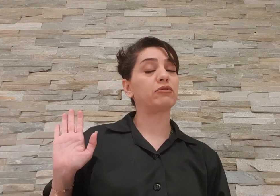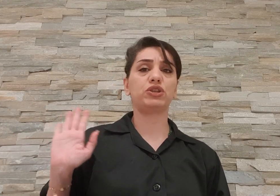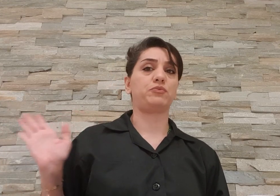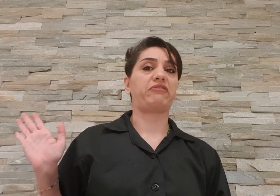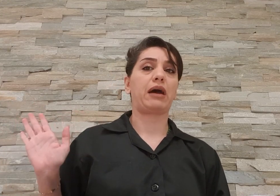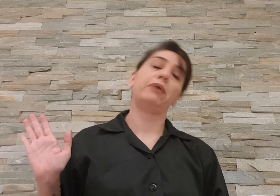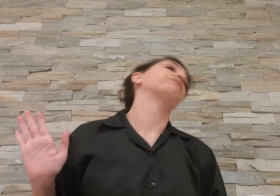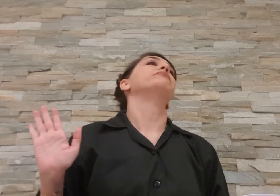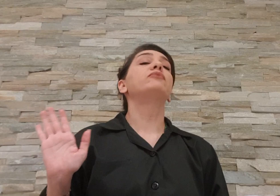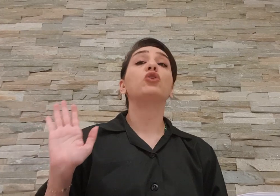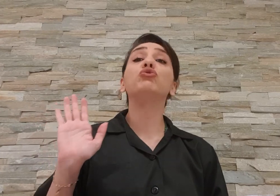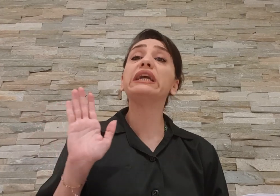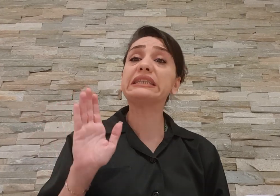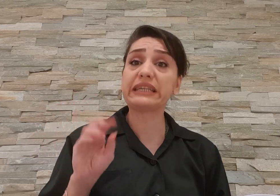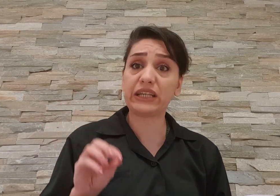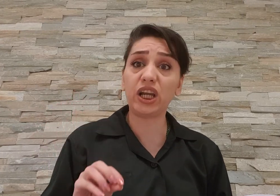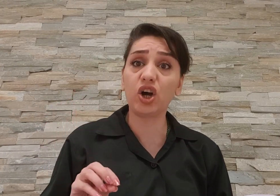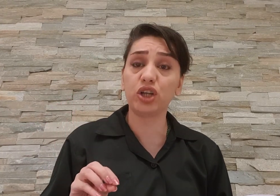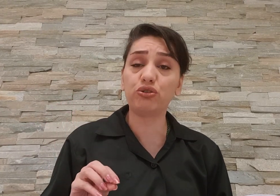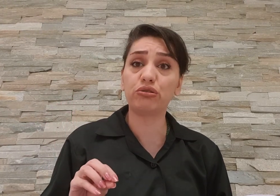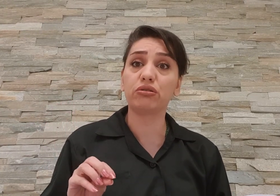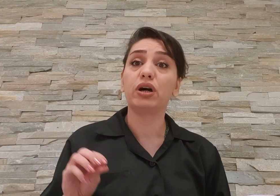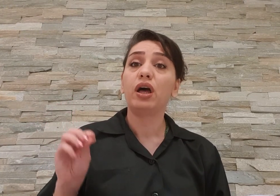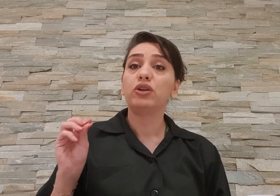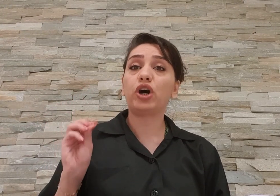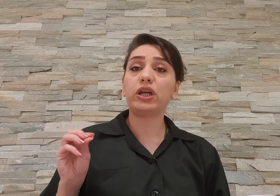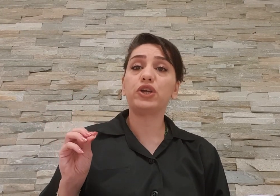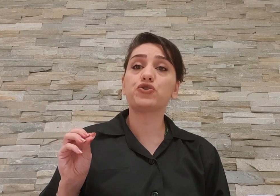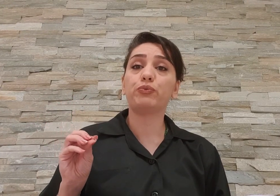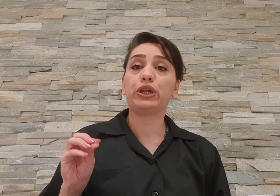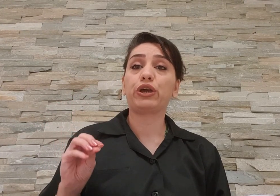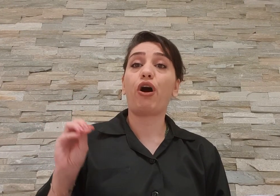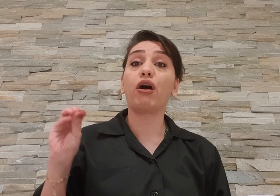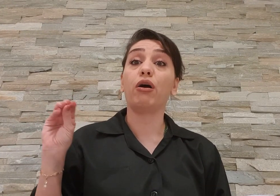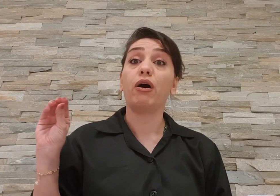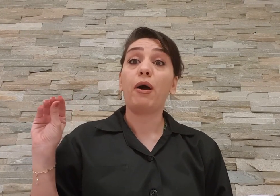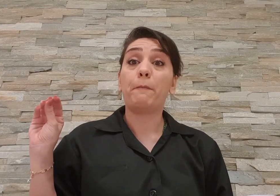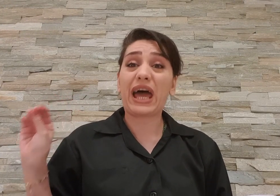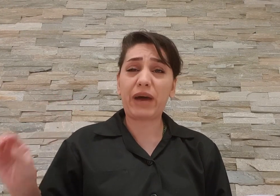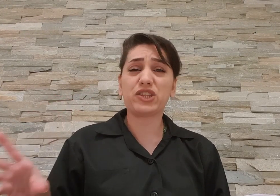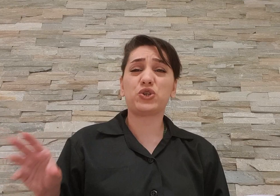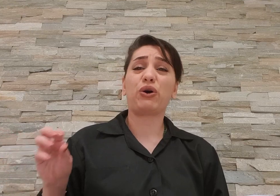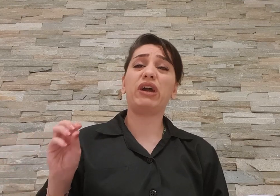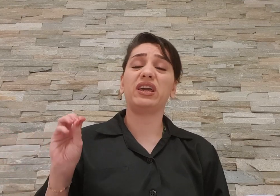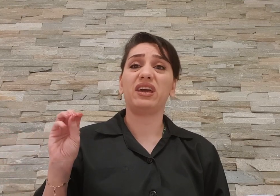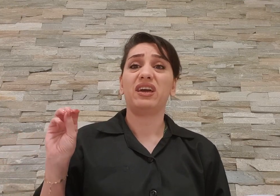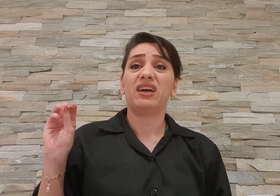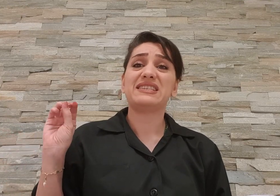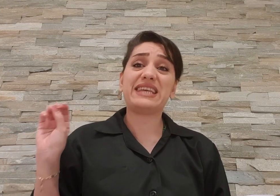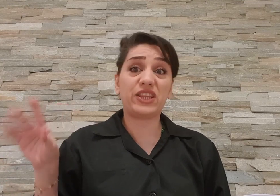خودش میفهمه توی این سریال گاندو داره نشان میده که آقا برامت چه های زد